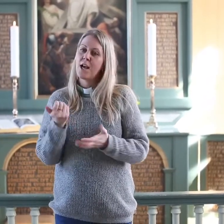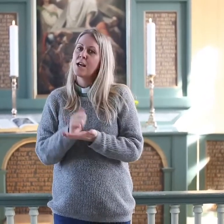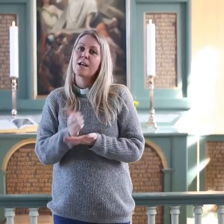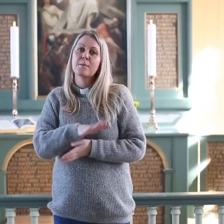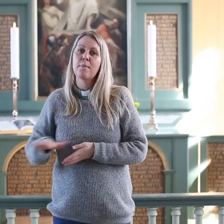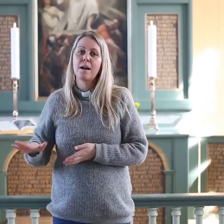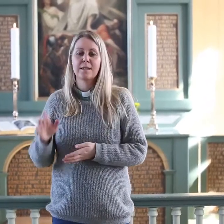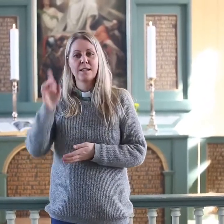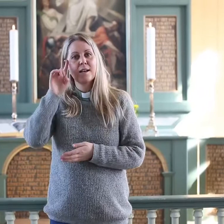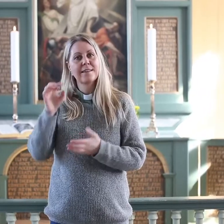på grunn av koronaviruset,